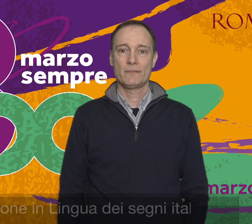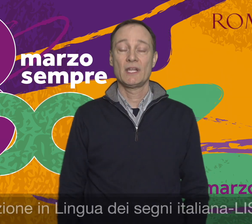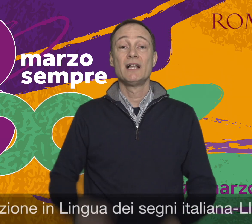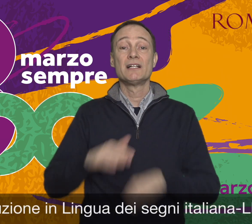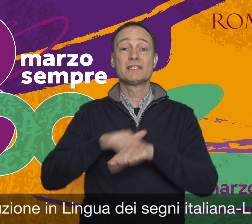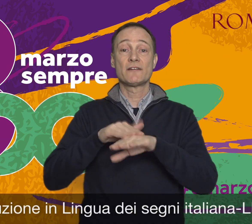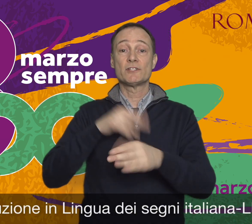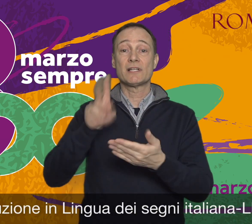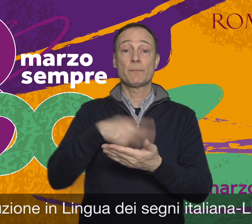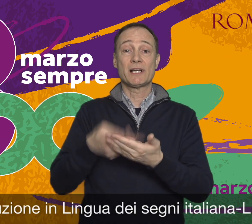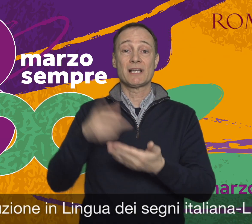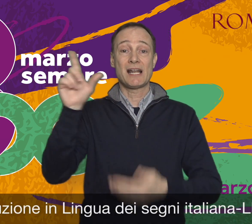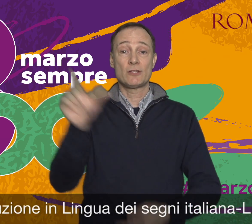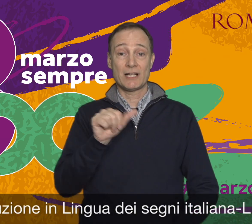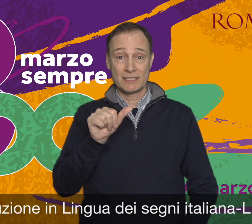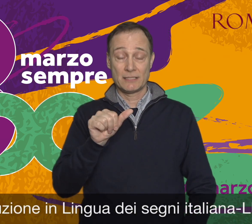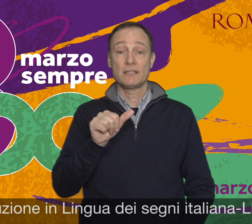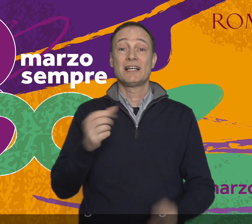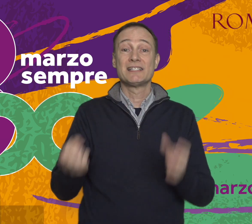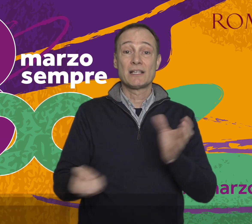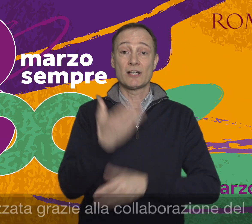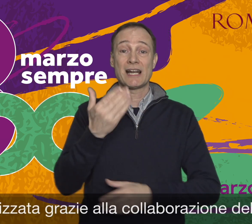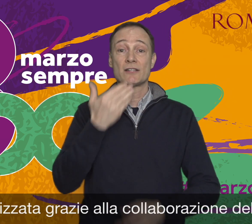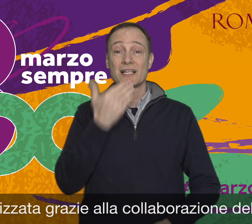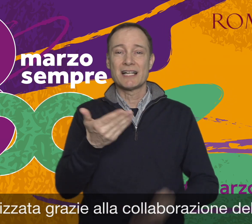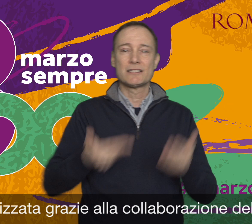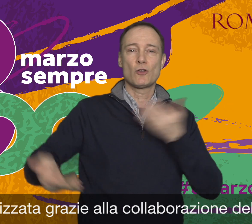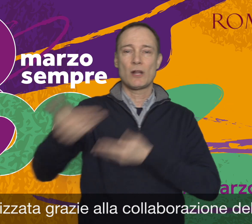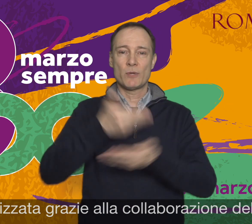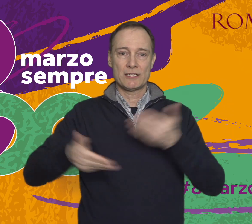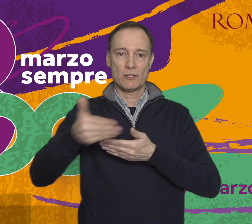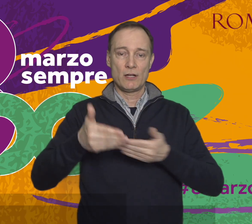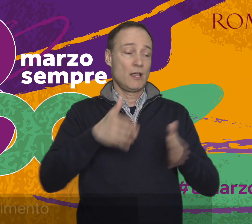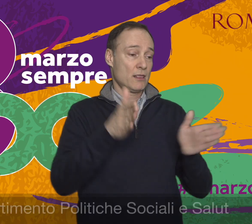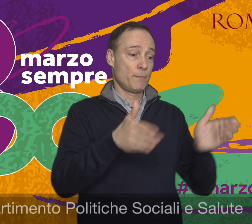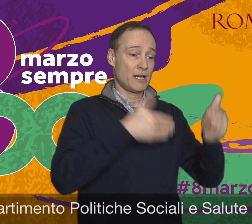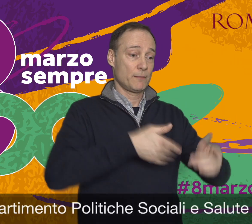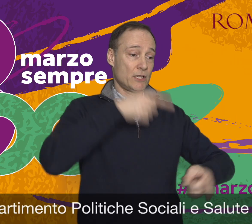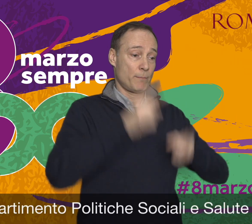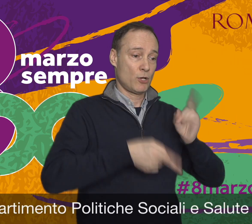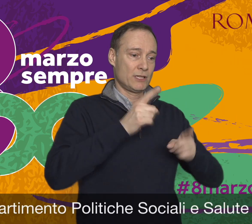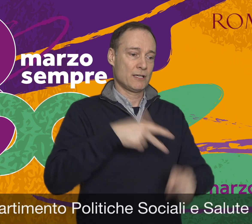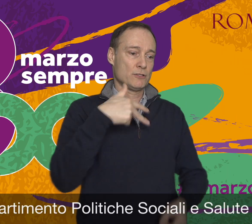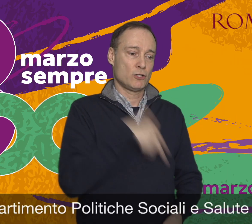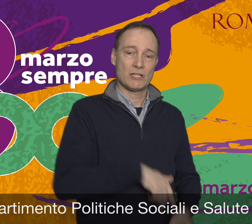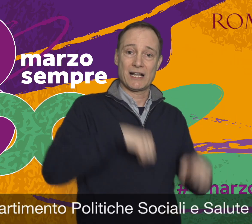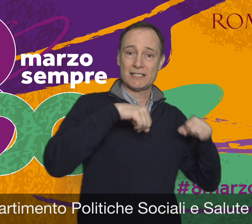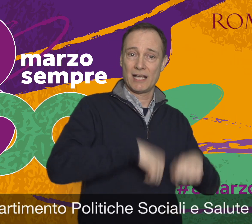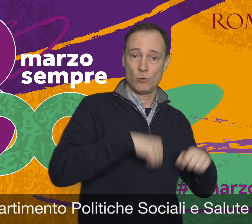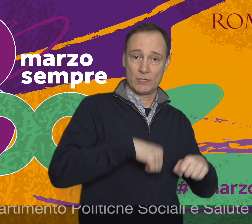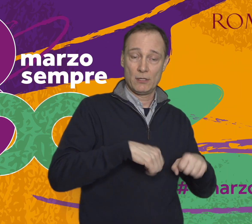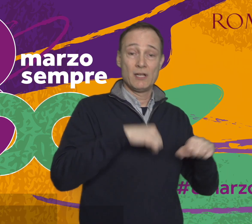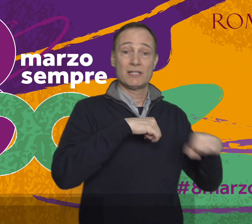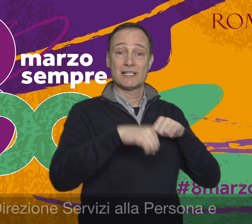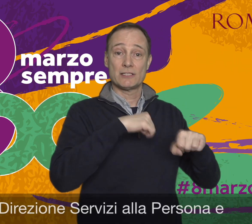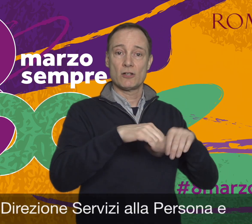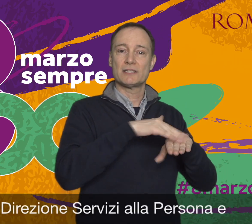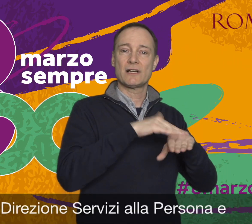è realizzata grazie alla collaborazione del Dipartimento Politiche Sociali e Salute,